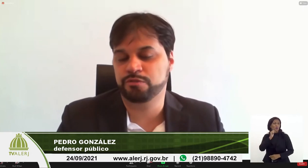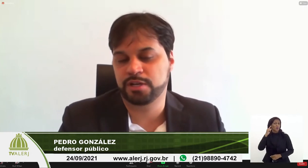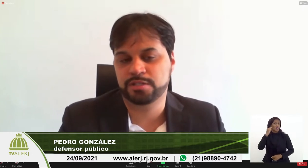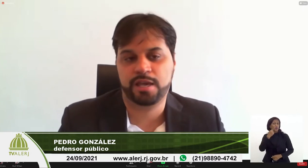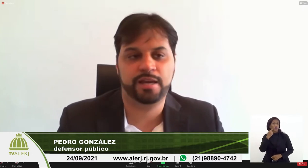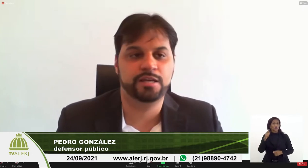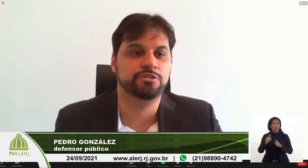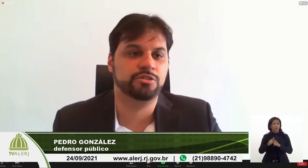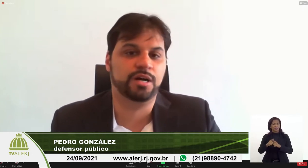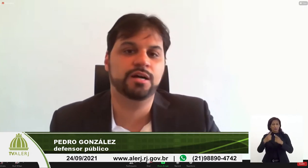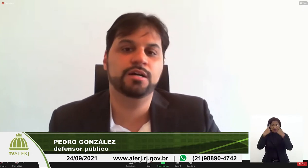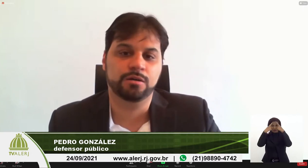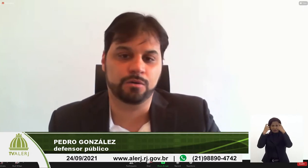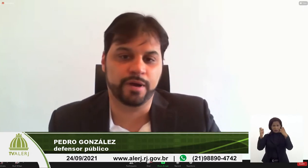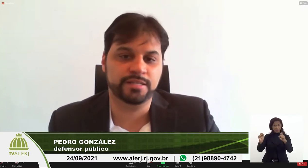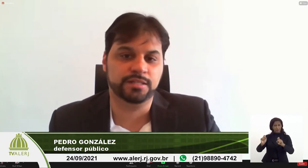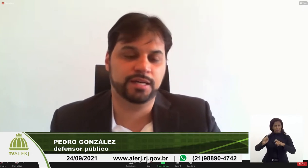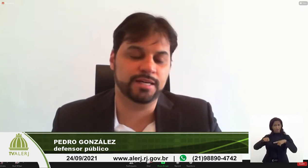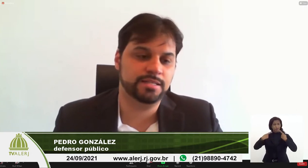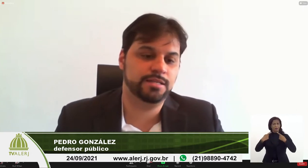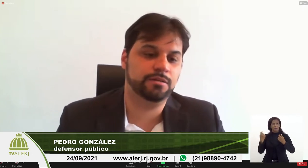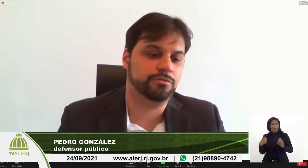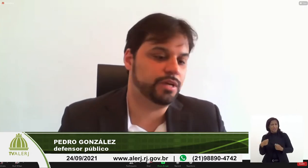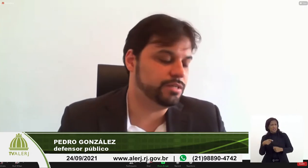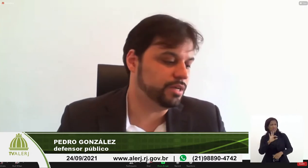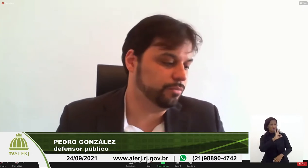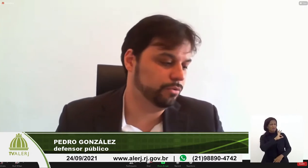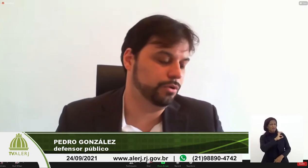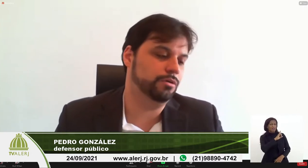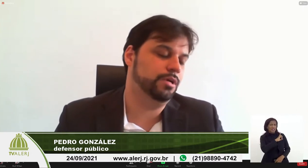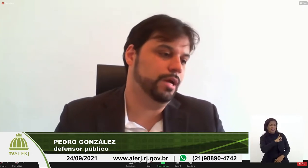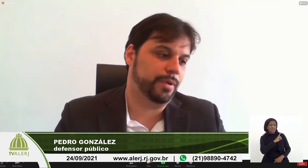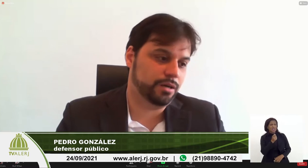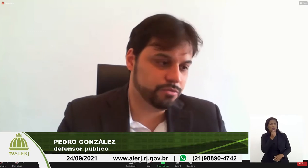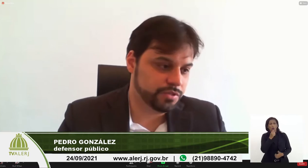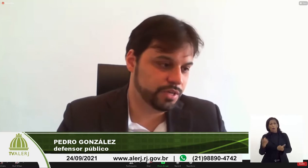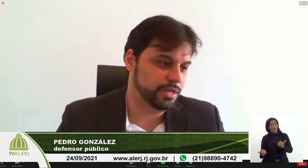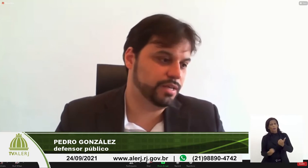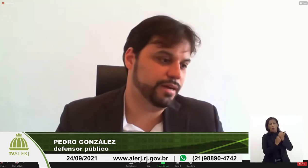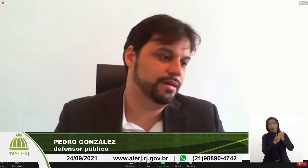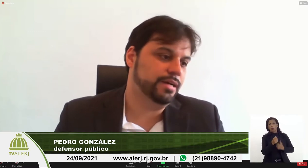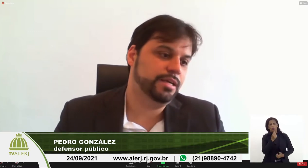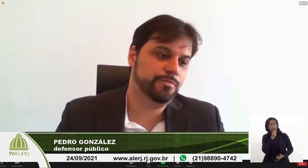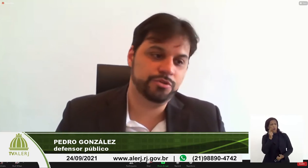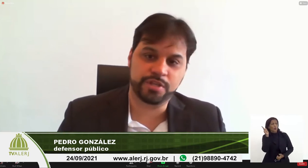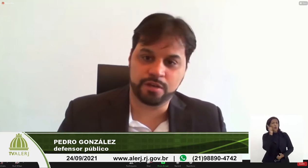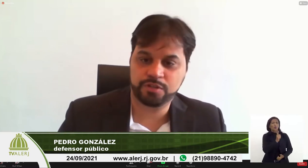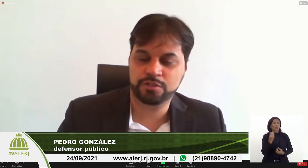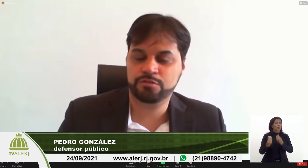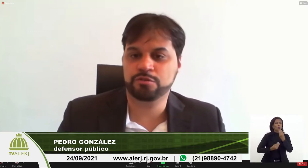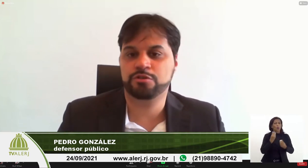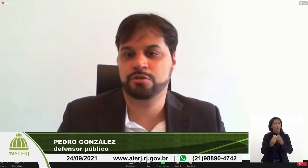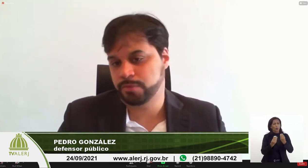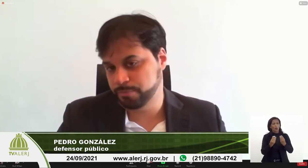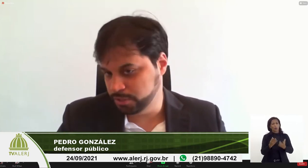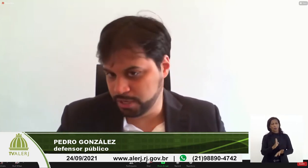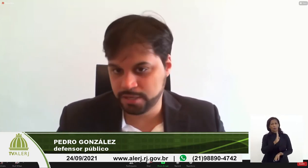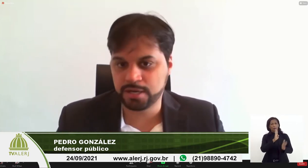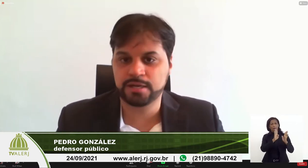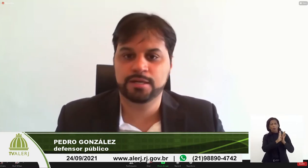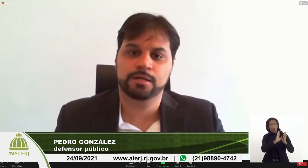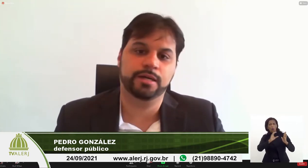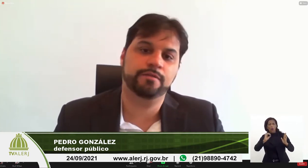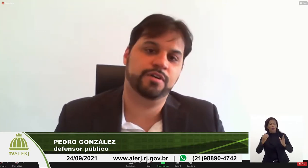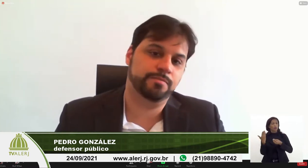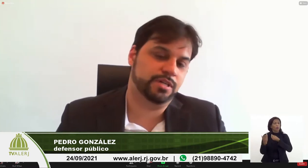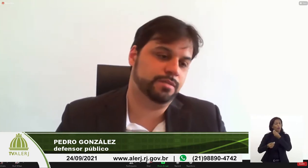das vítimas de violência querem registrar ocorrência na delegacia, não tem esse apoio para conseguir ir para os serviços, para poder